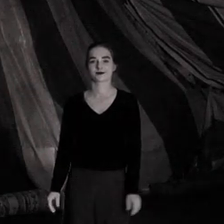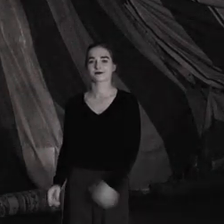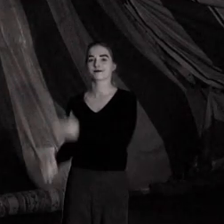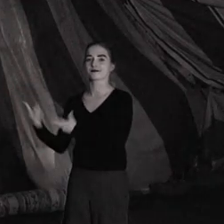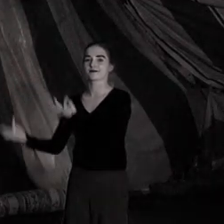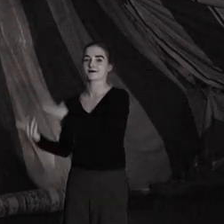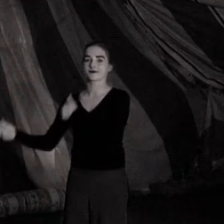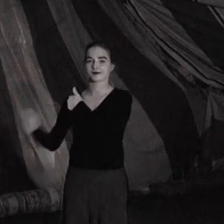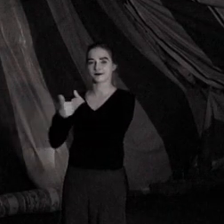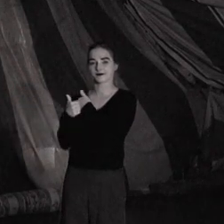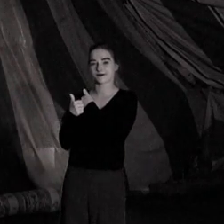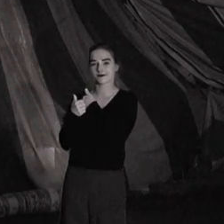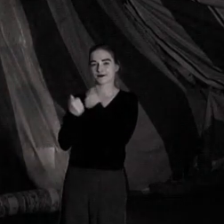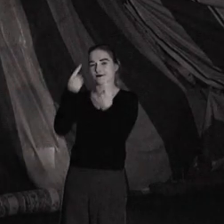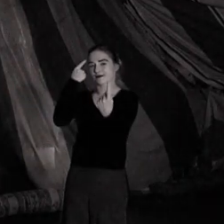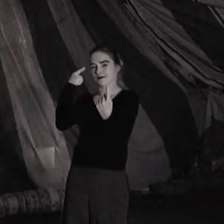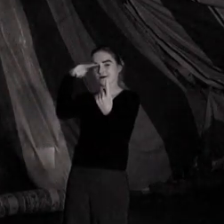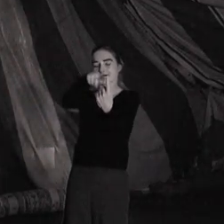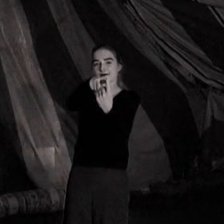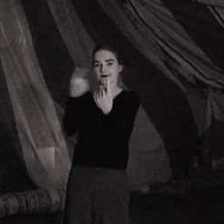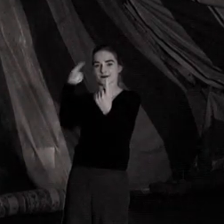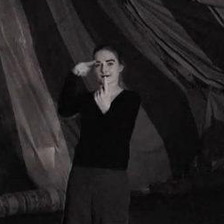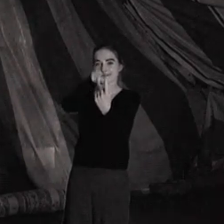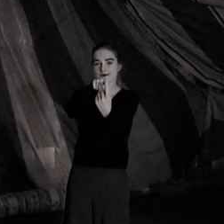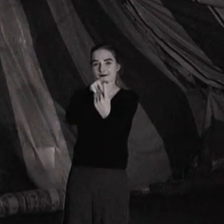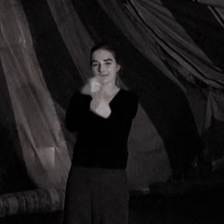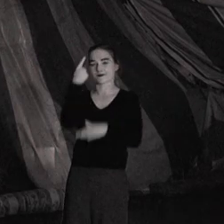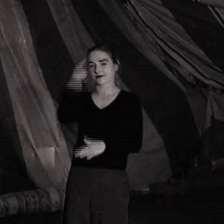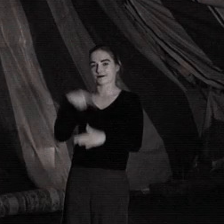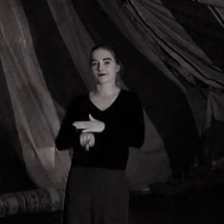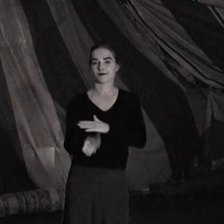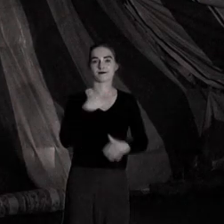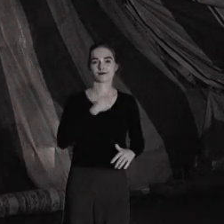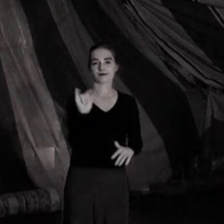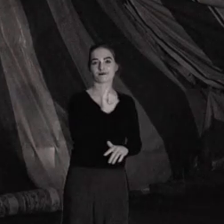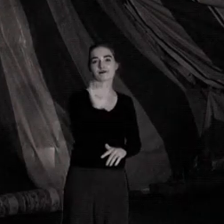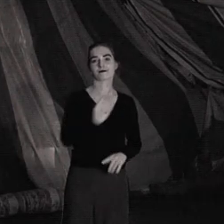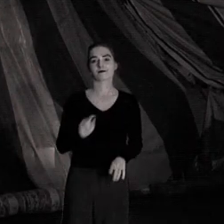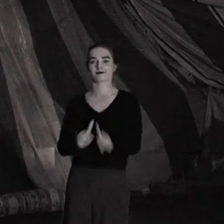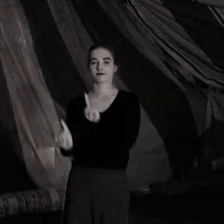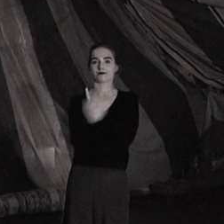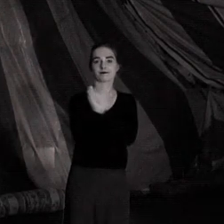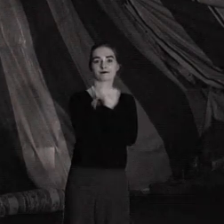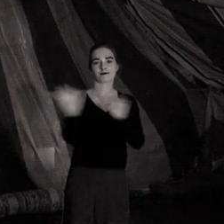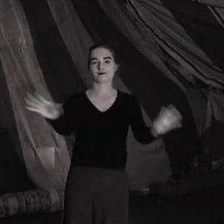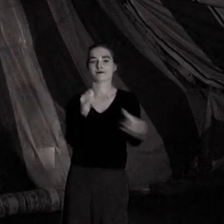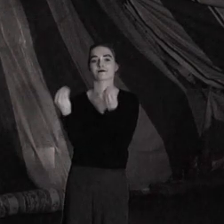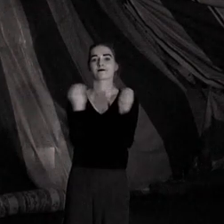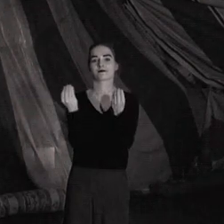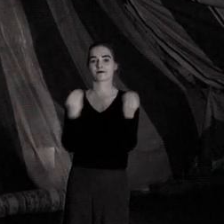Je suis qui bon me plaît, je vais là où je vais, devinez-t-on qui je suis, qui me précède et où je vis